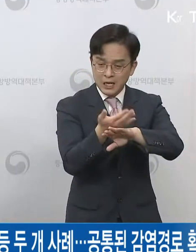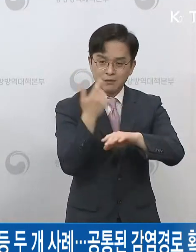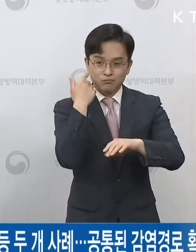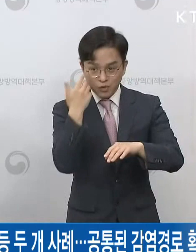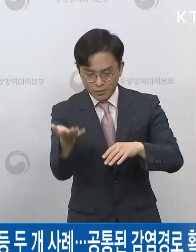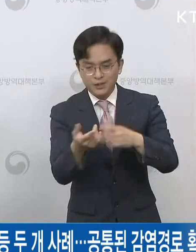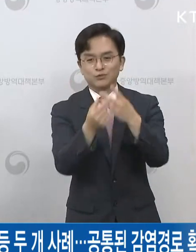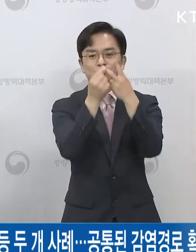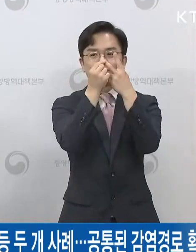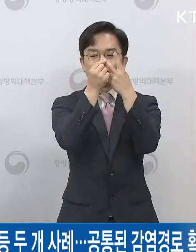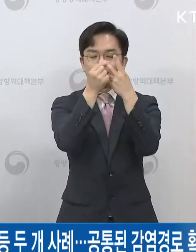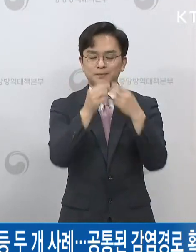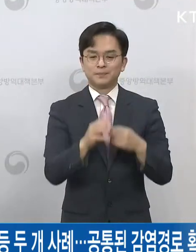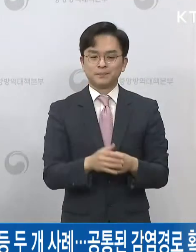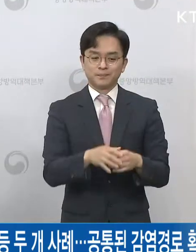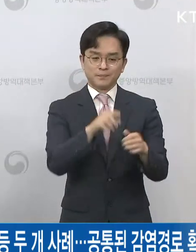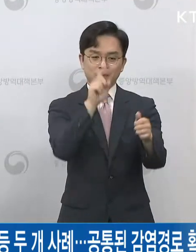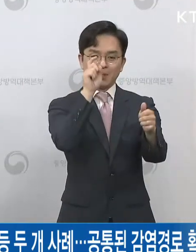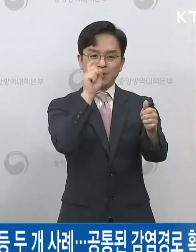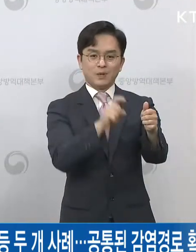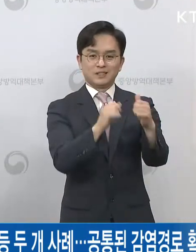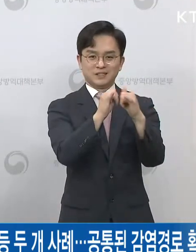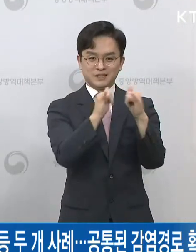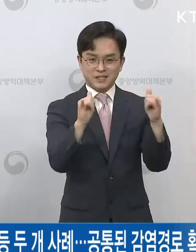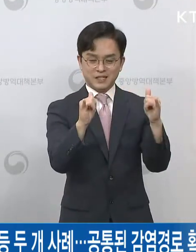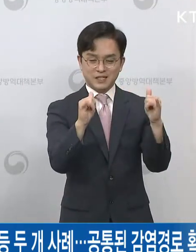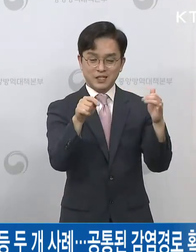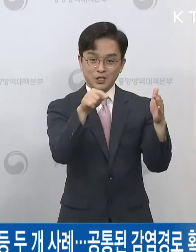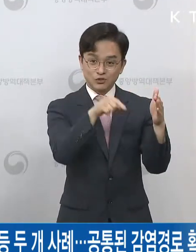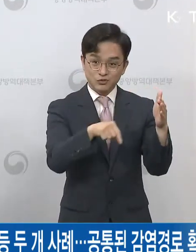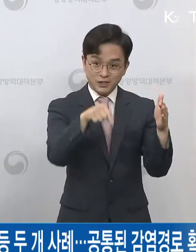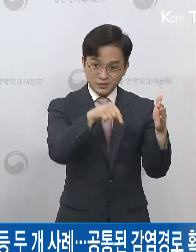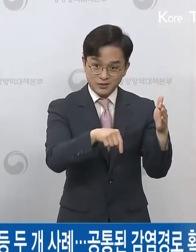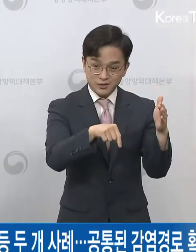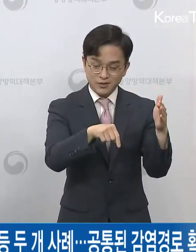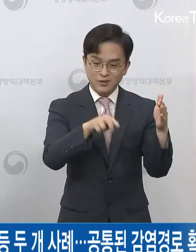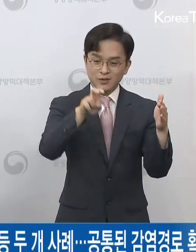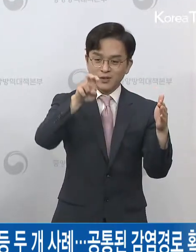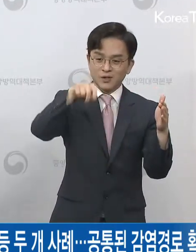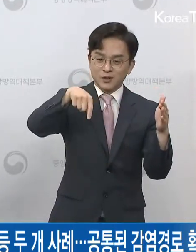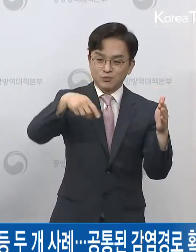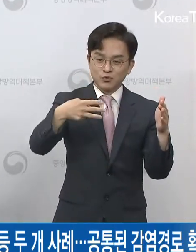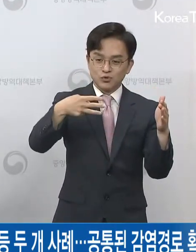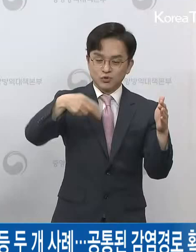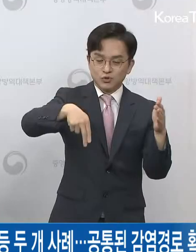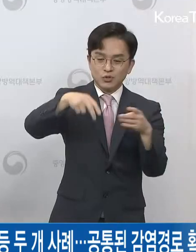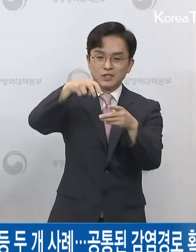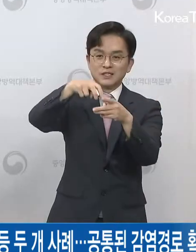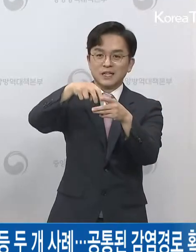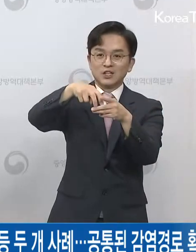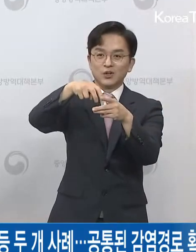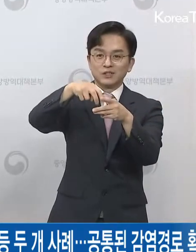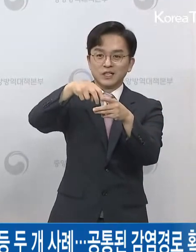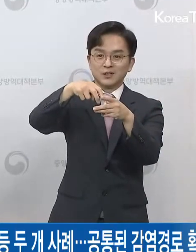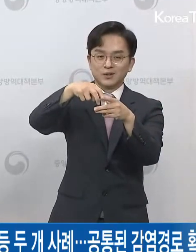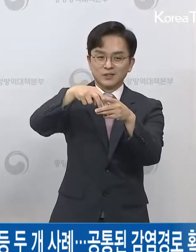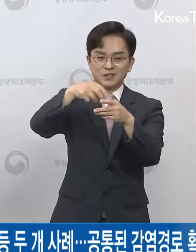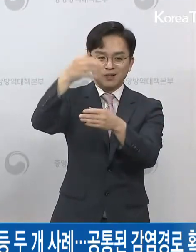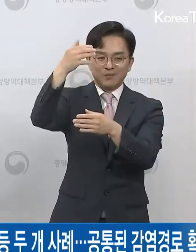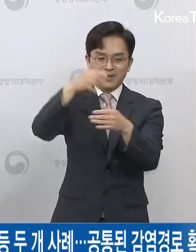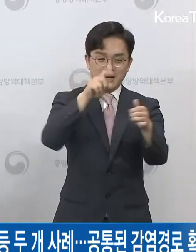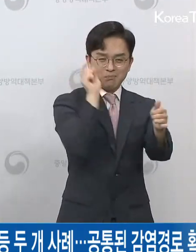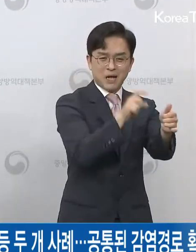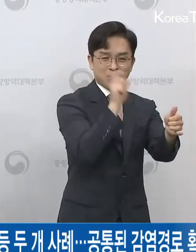두 번째는 확진 환자 가운데 25일에 물류센터가 폐쇄되기 직전까지 증상을 보이면서 근무하시던 분들이 있었는지도 궁금합니다.